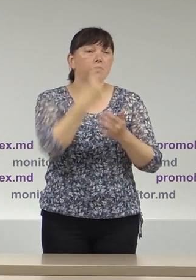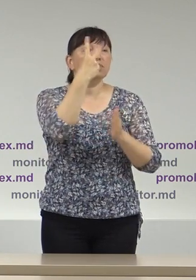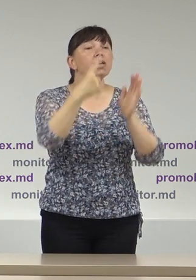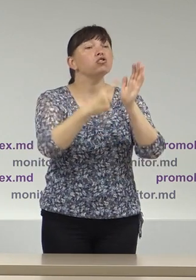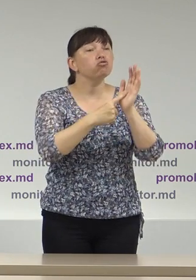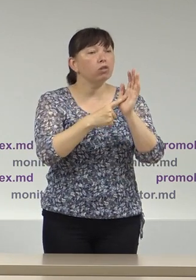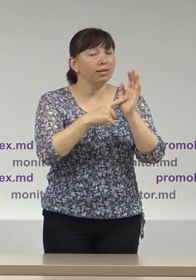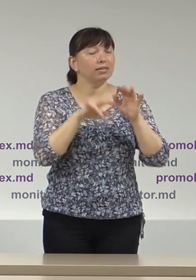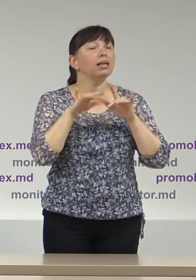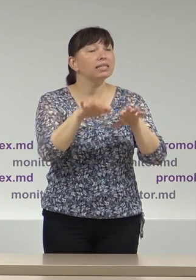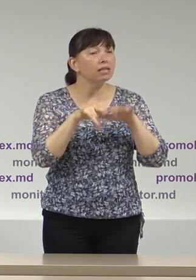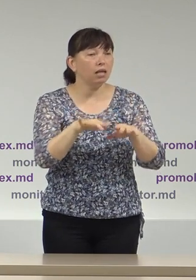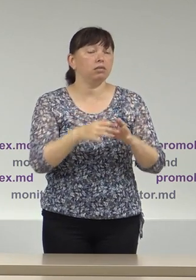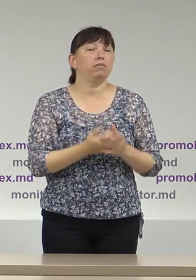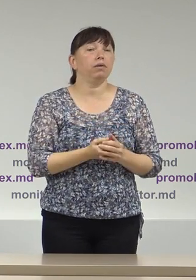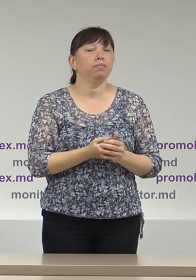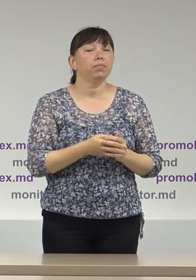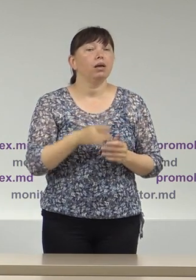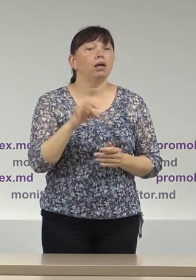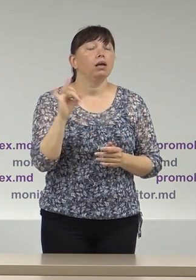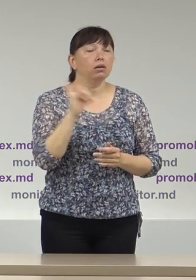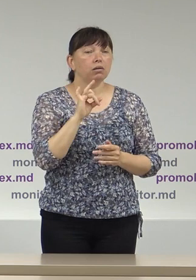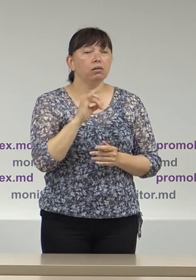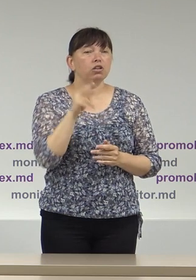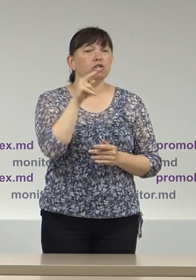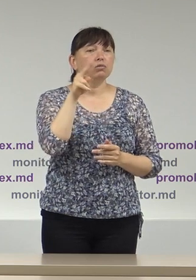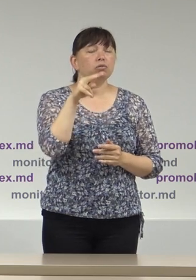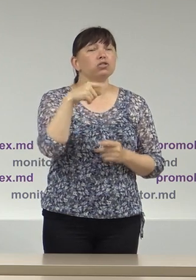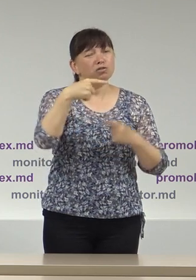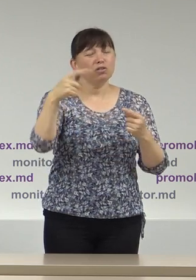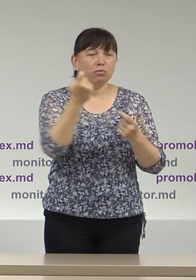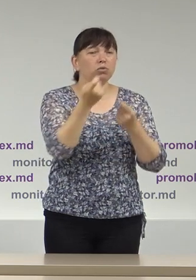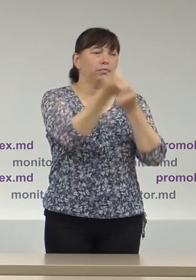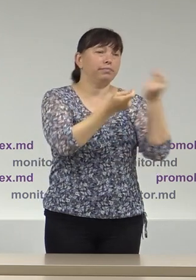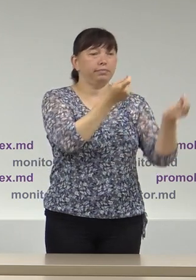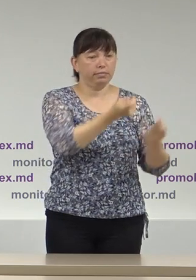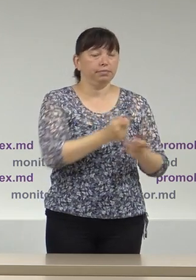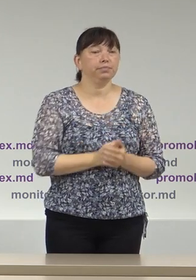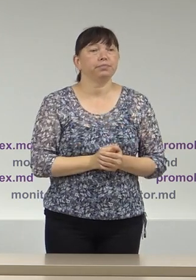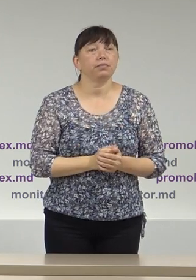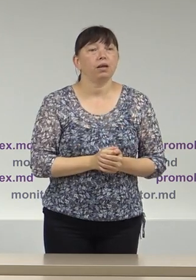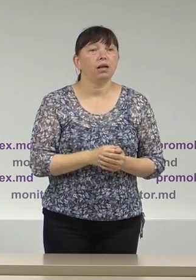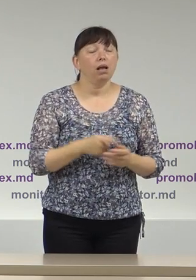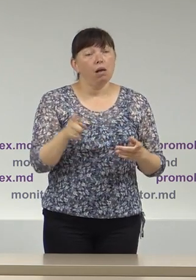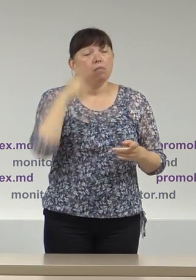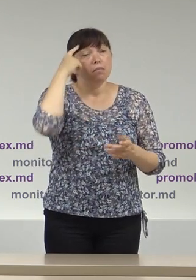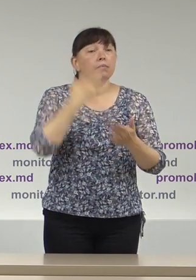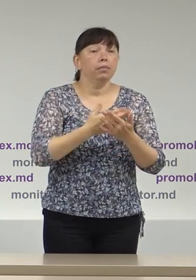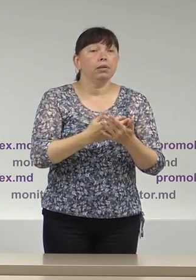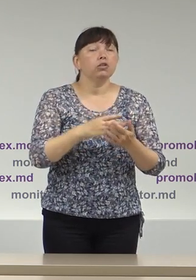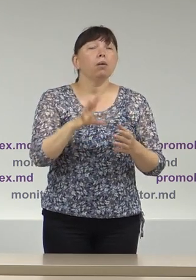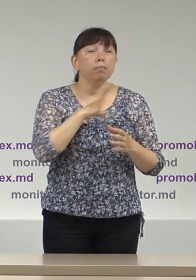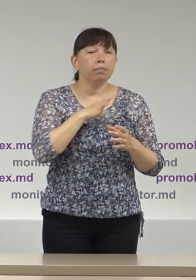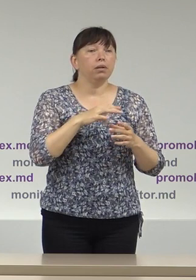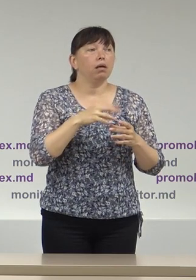% de activități și ceilalți cu mai puține activități preponderent au fost observate